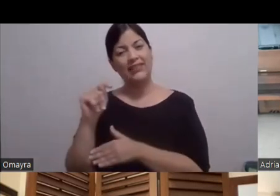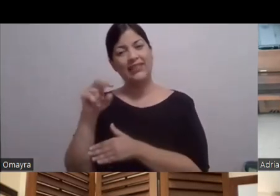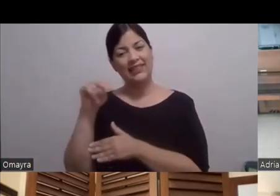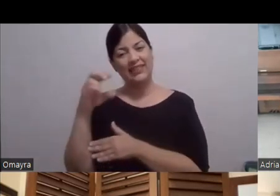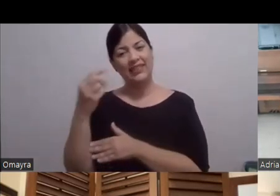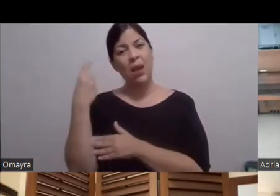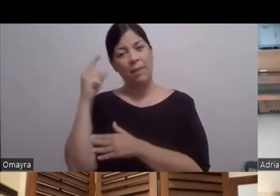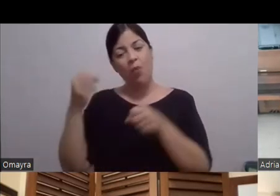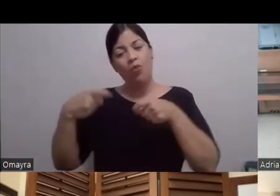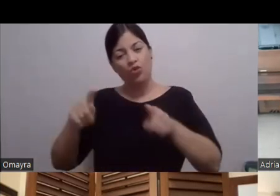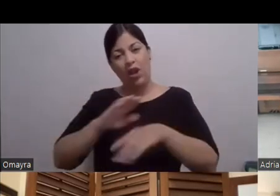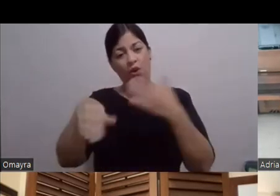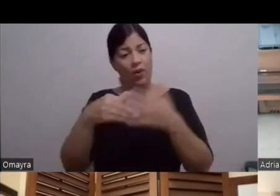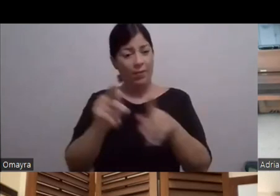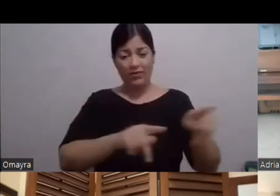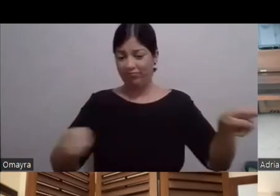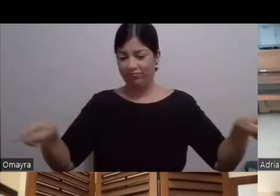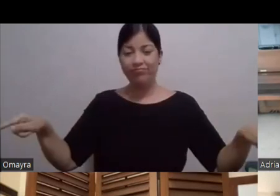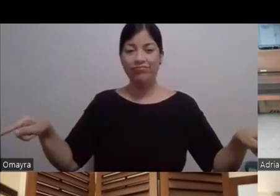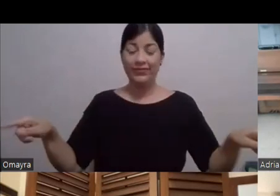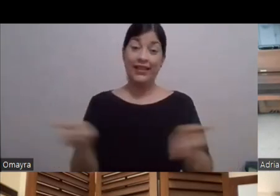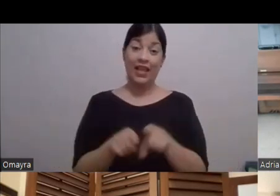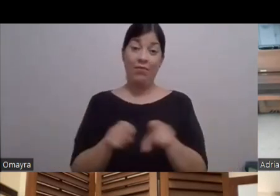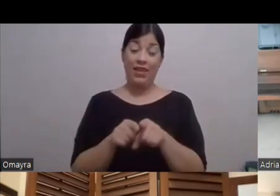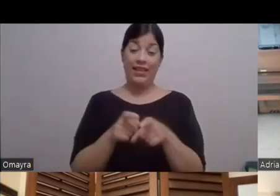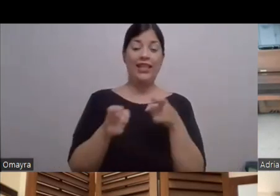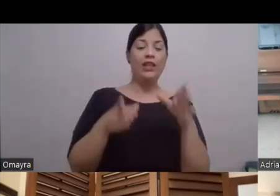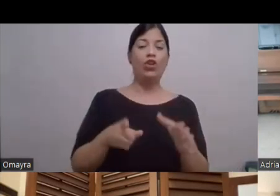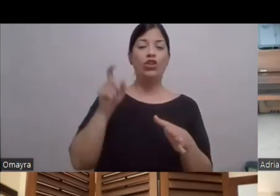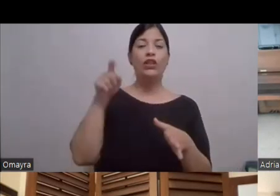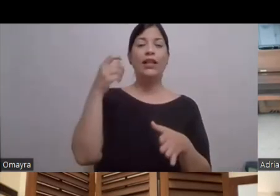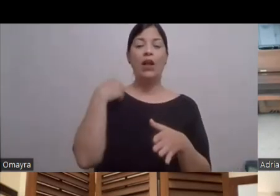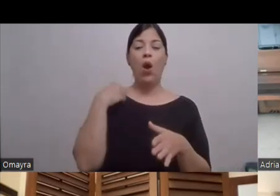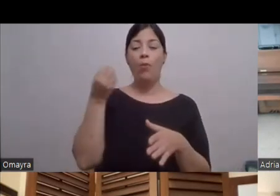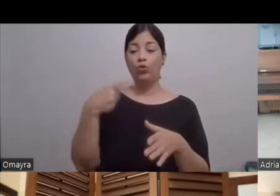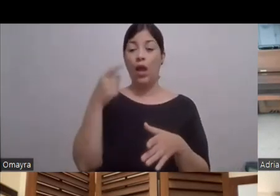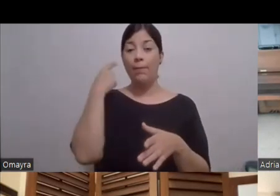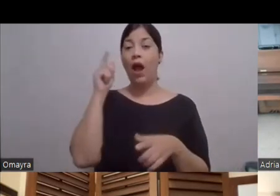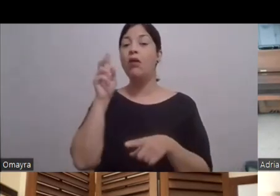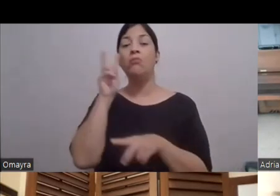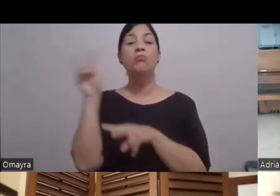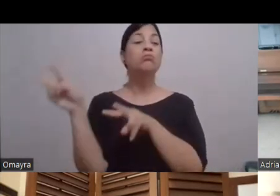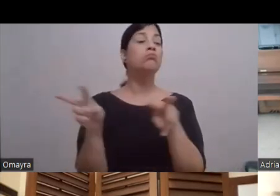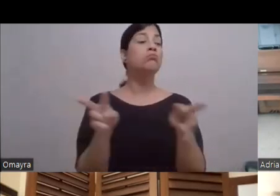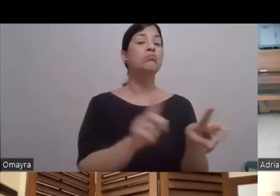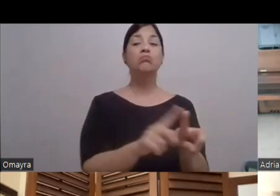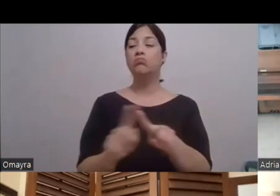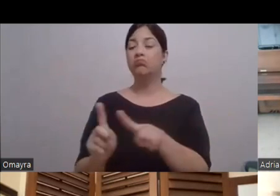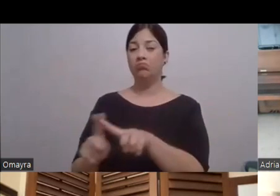yo creo que el director También tiene que darse La oportunidad De ver otras cosas En realidad Para él él Cuando yo llego A